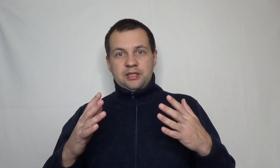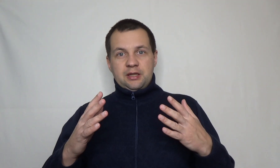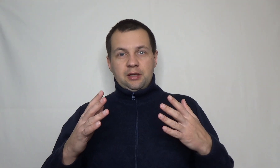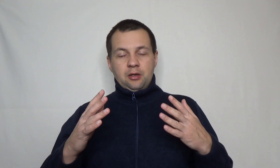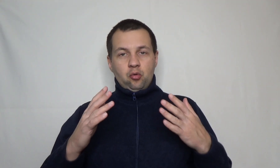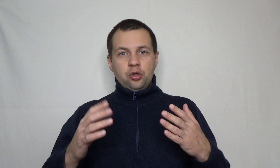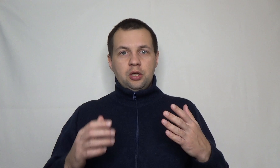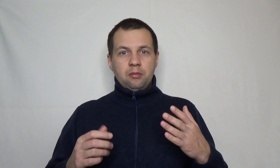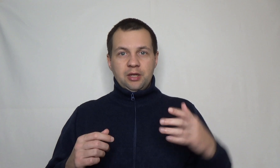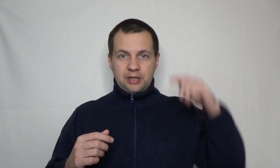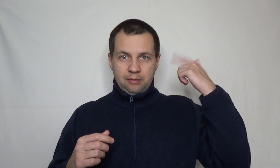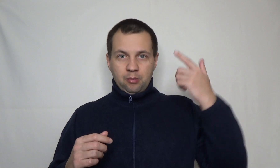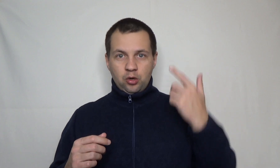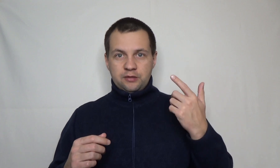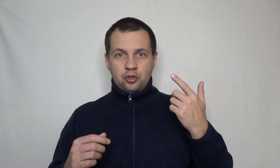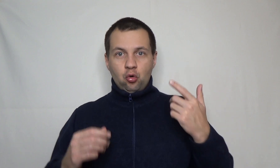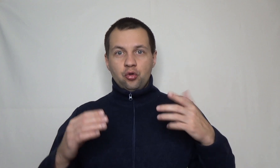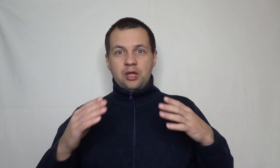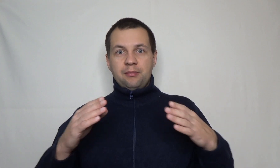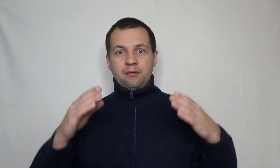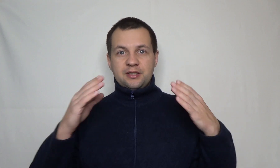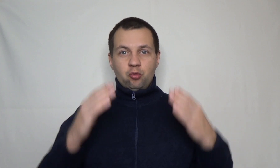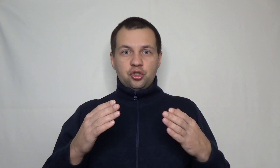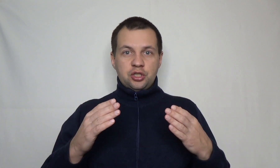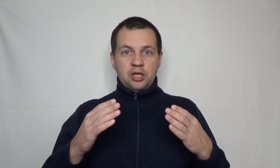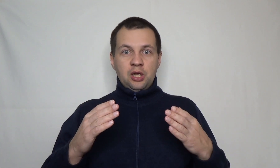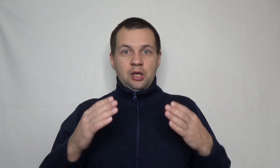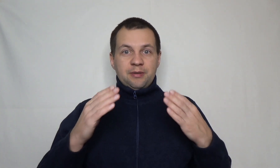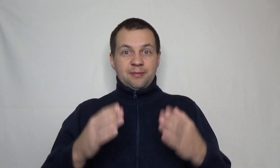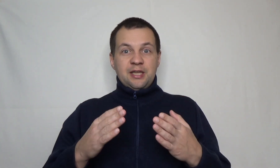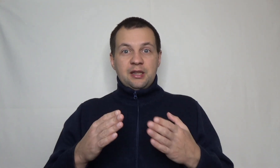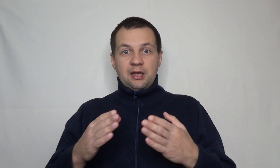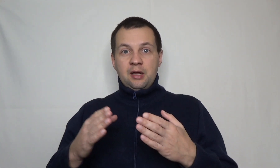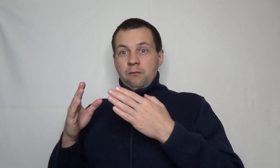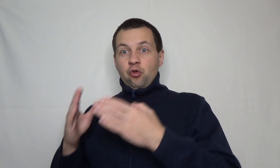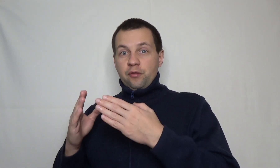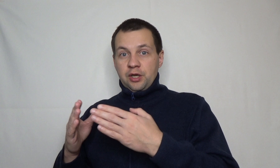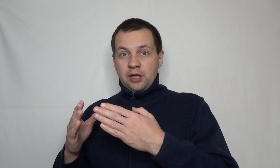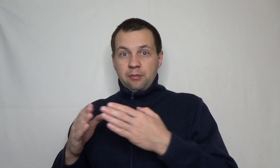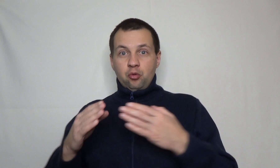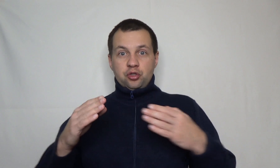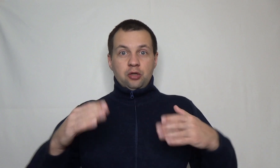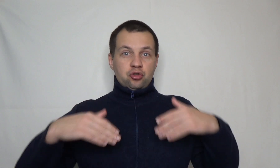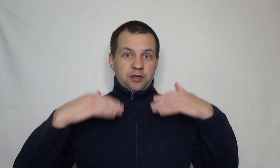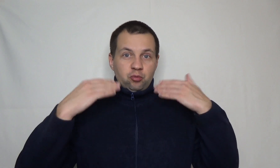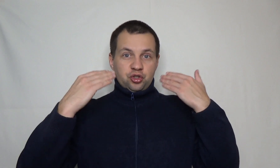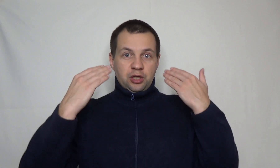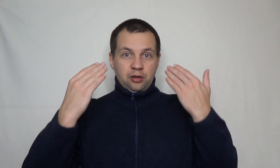год, благодаря моему развитию, он дал мне возможности посмотреть на фондовый рынок. И плюс, эту же возможность дал